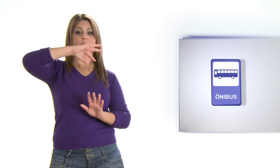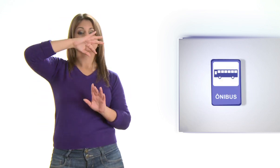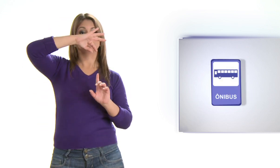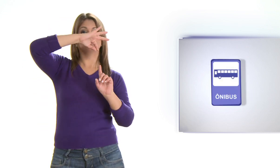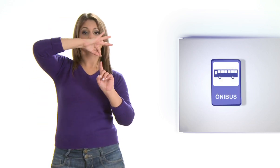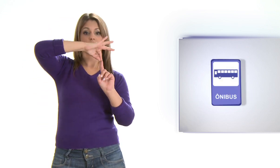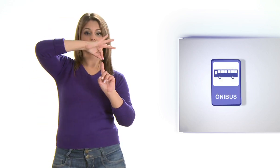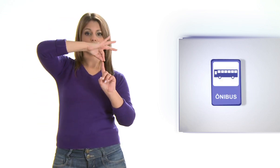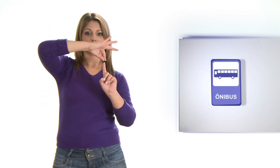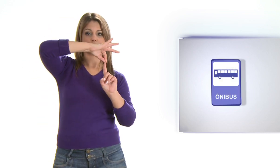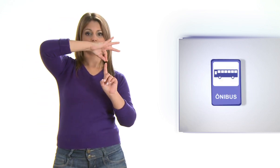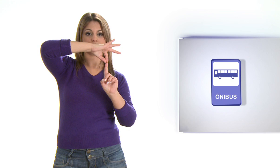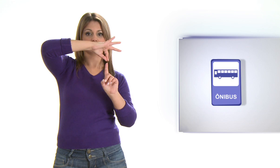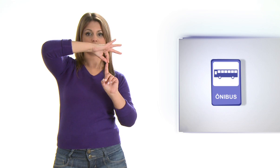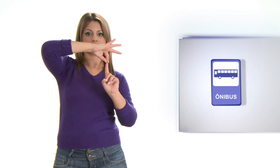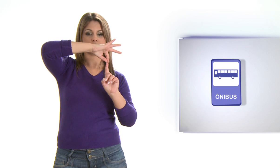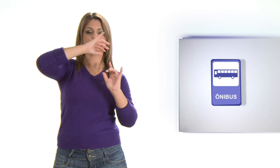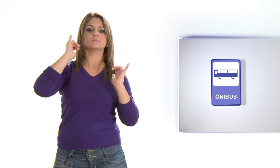Parada de ônibus